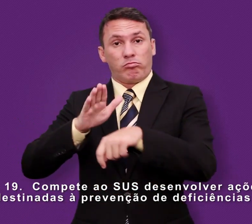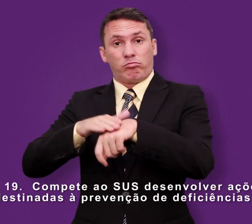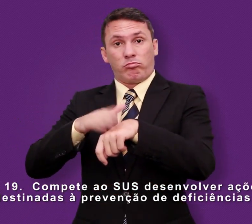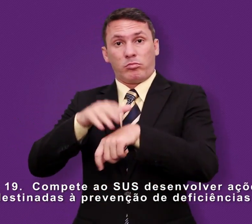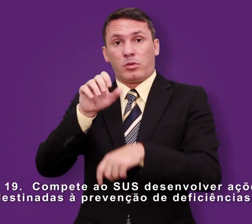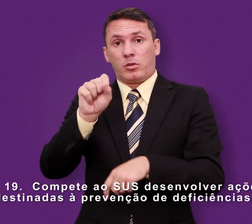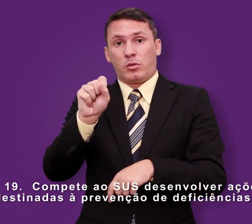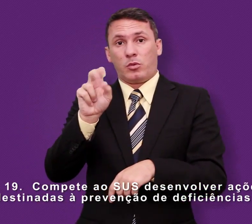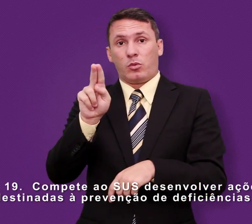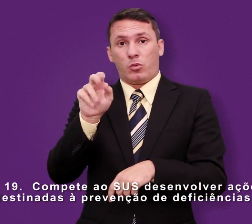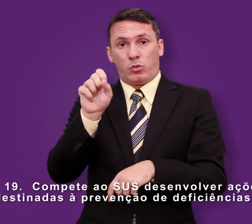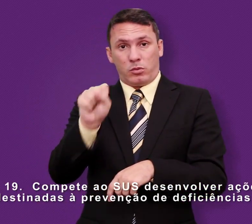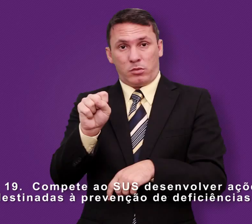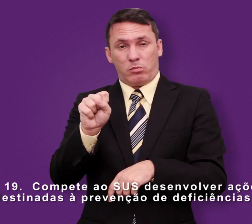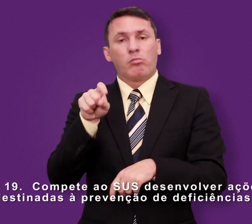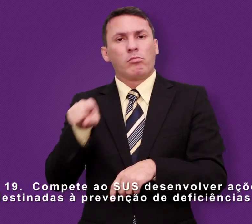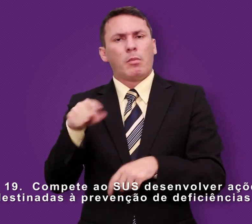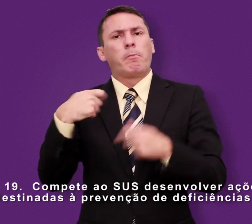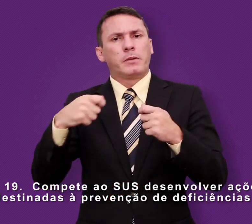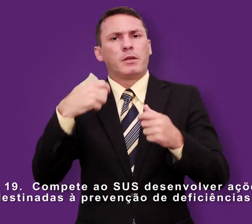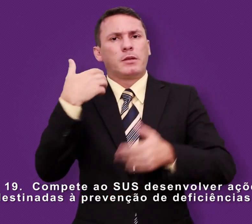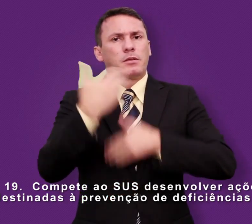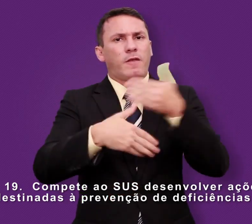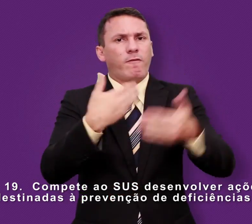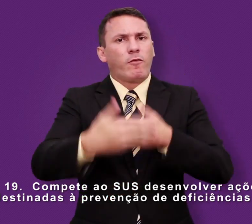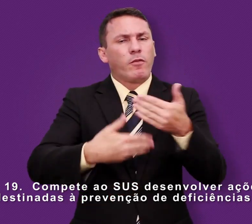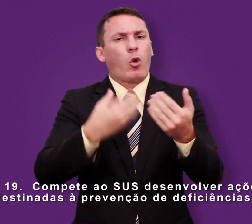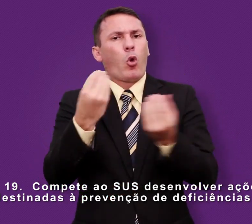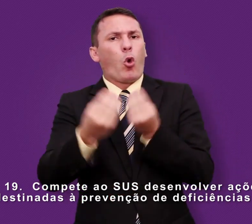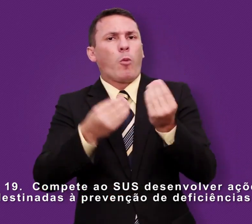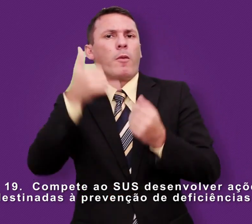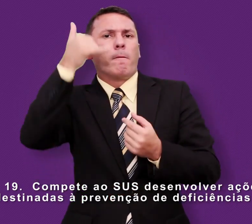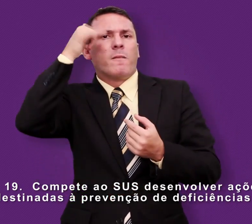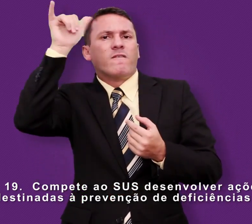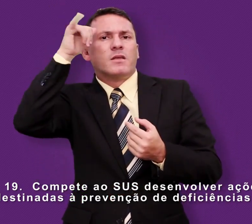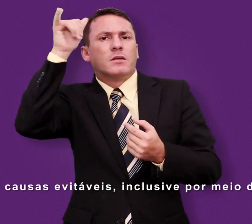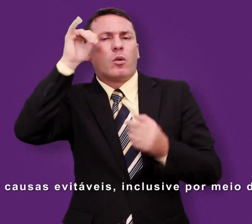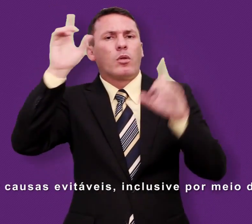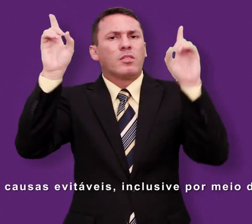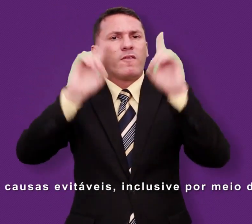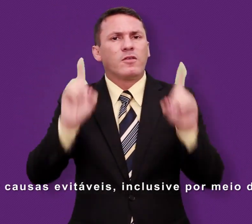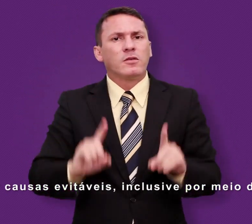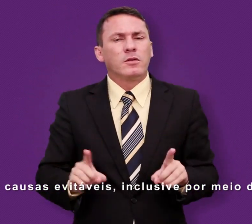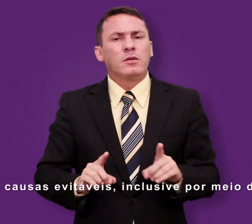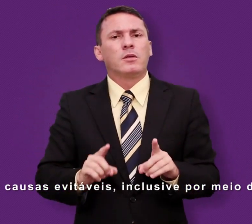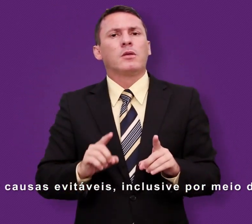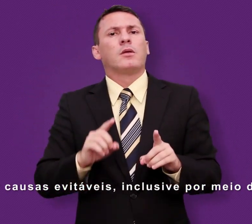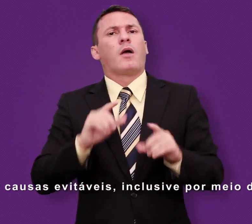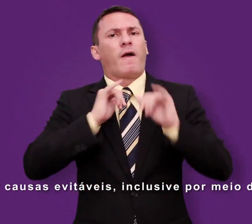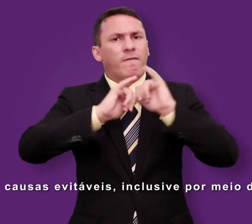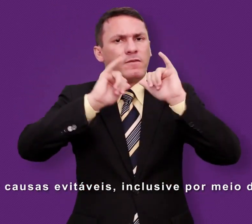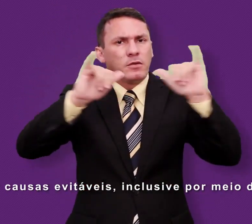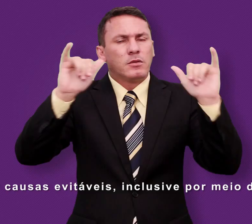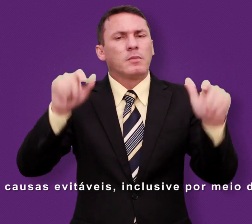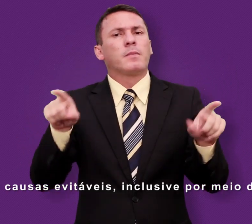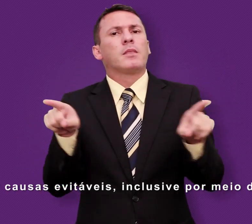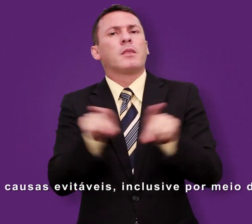SUS desenvolver ações destinadas à prevenção de deficiências por causas evitáveis, inclusive por meio